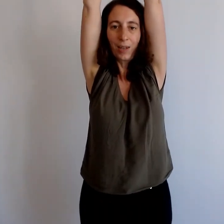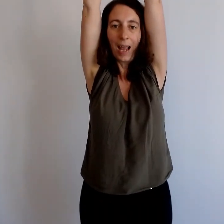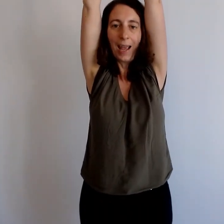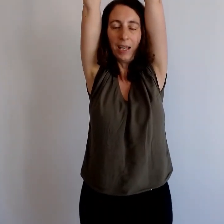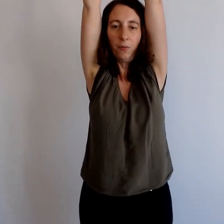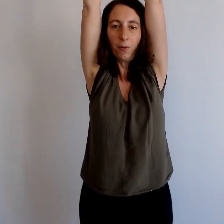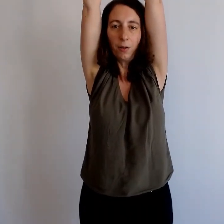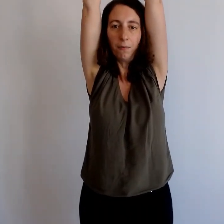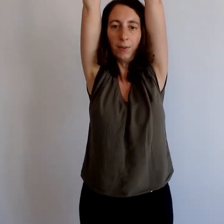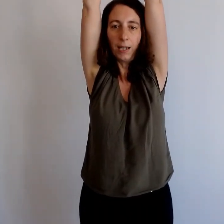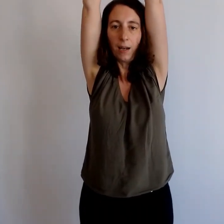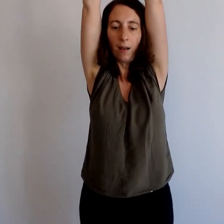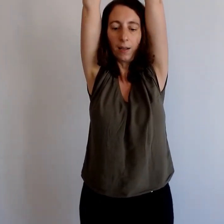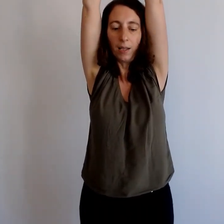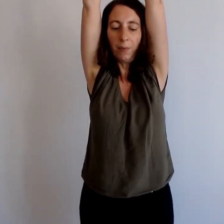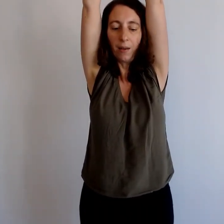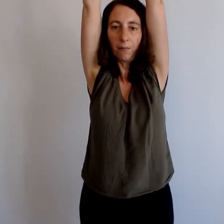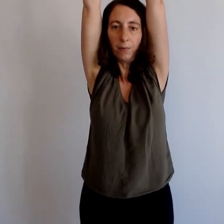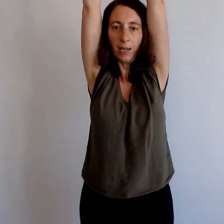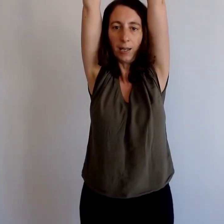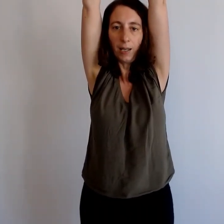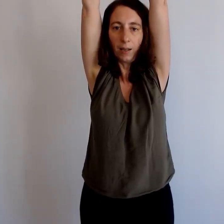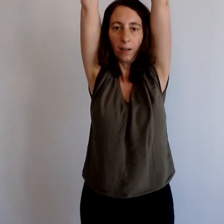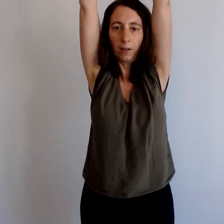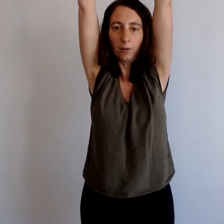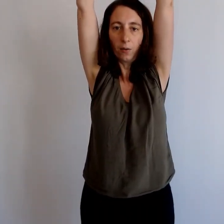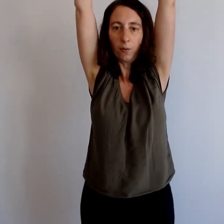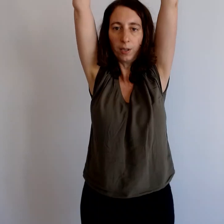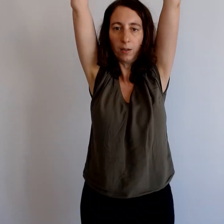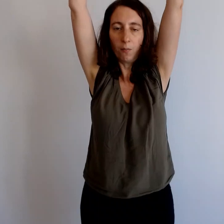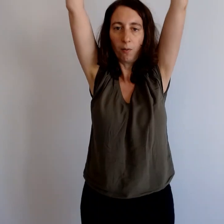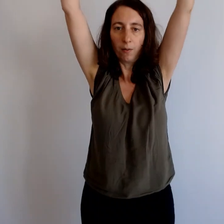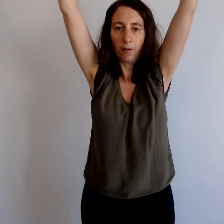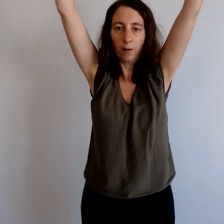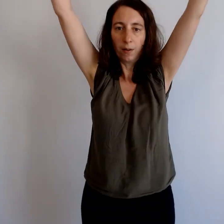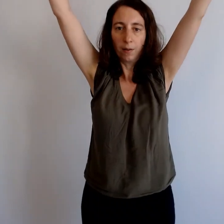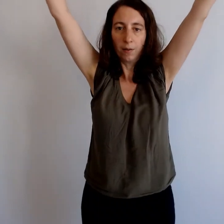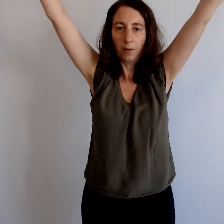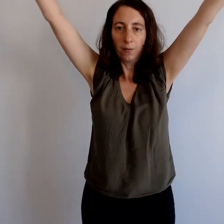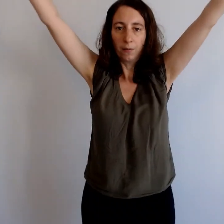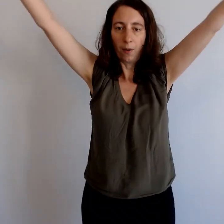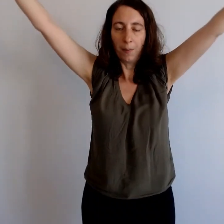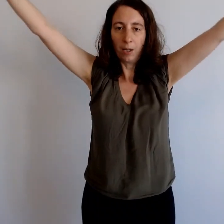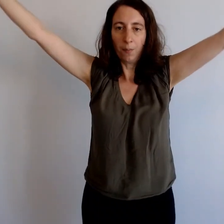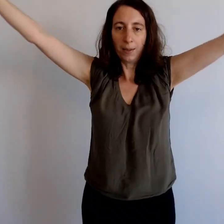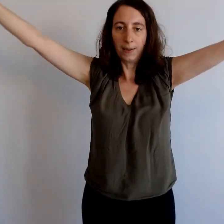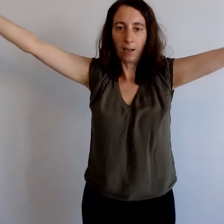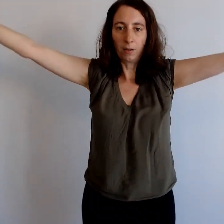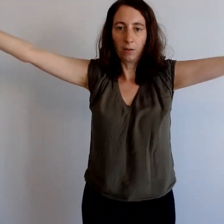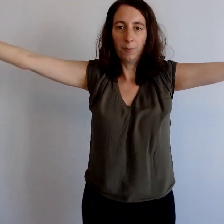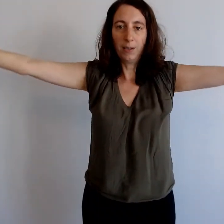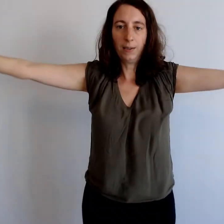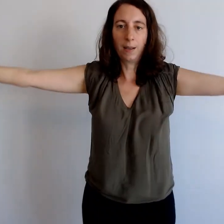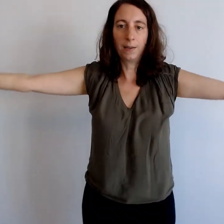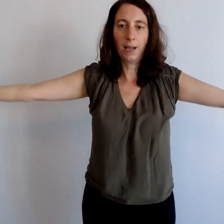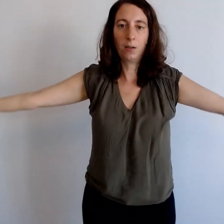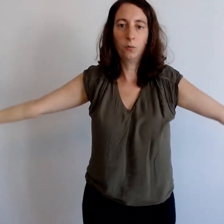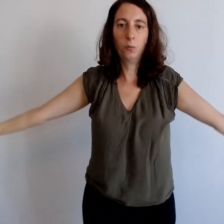Et une fois que vous êtes là, eh bien, vous allez tranquillement former comme un cercle, comme dessiner un cercle tout